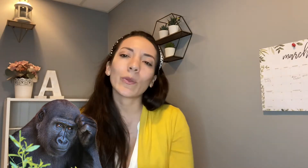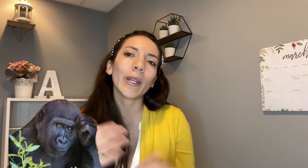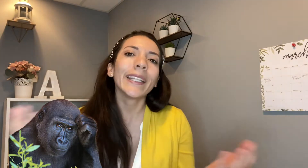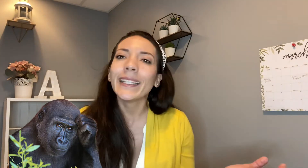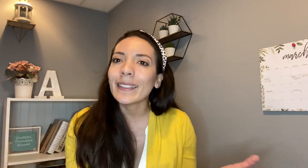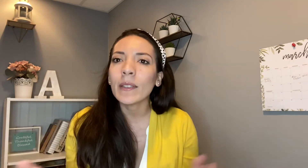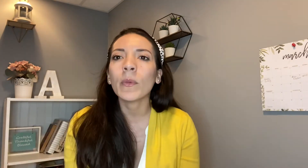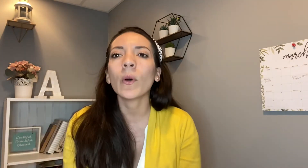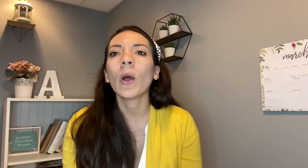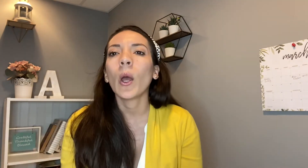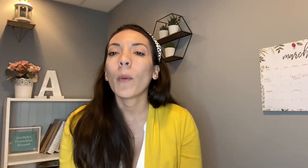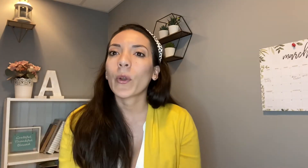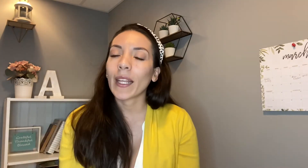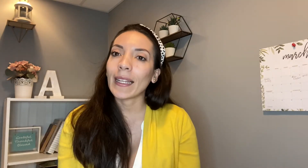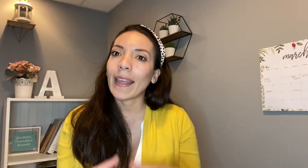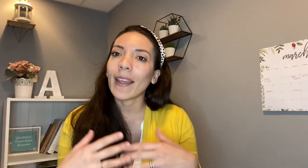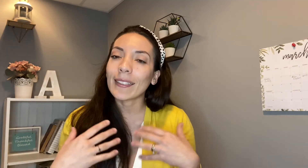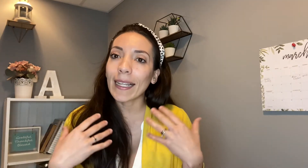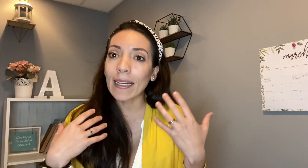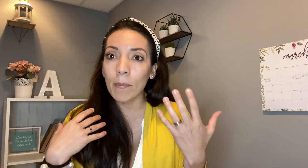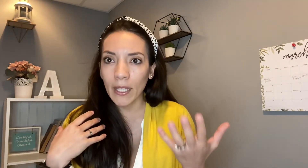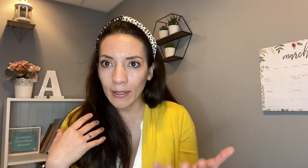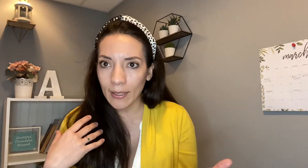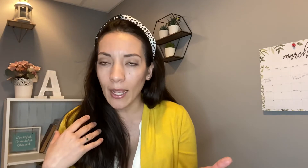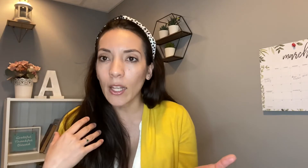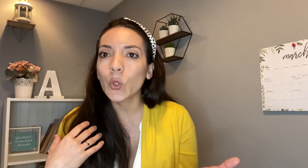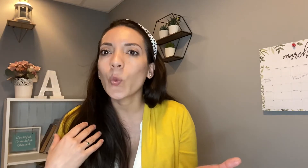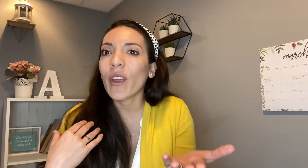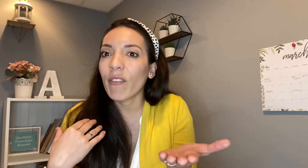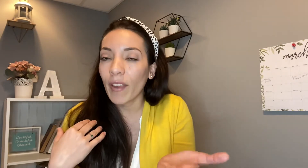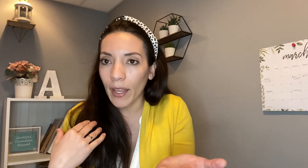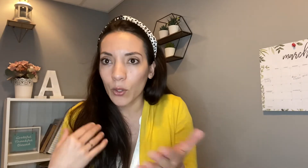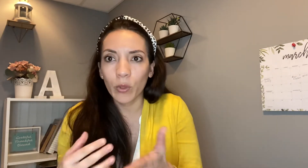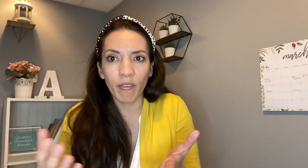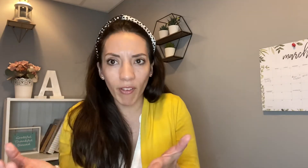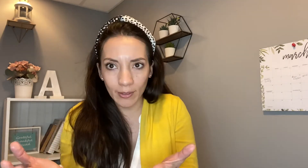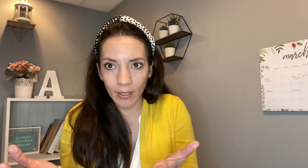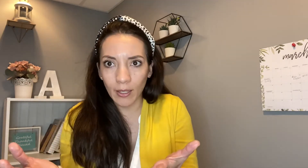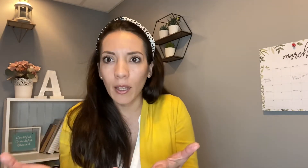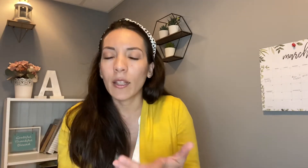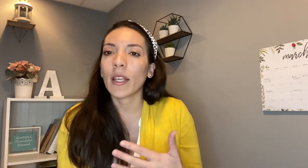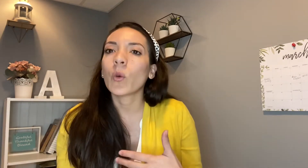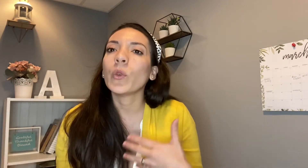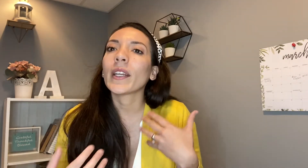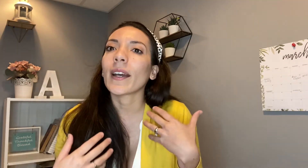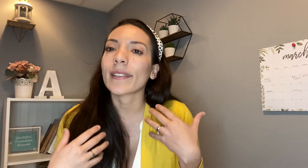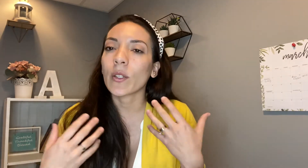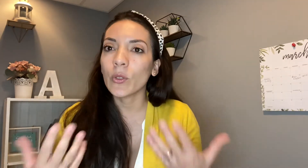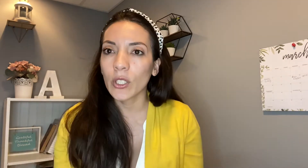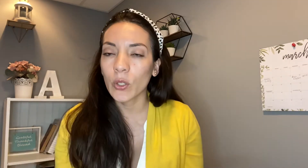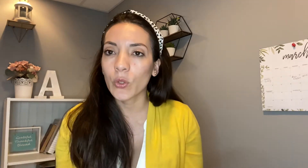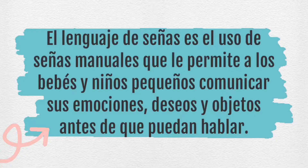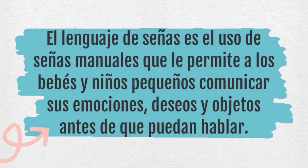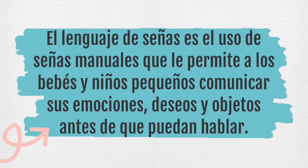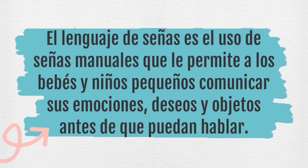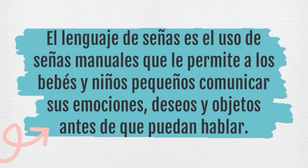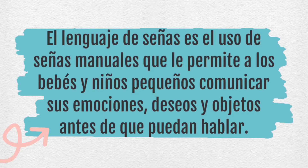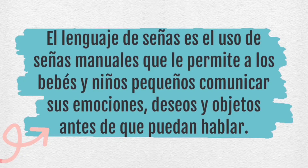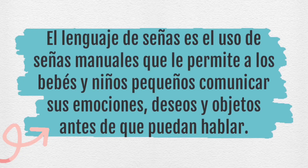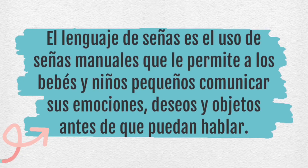buenísimo porque le das herramientas a tu bebé a tu infante de comunicarse contigo sobre sus necesidades